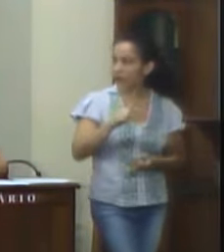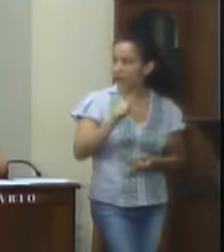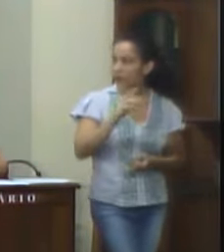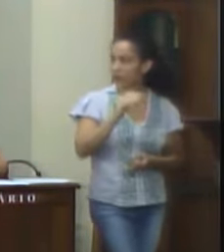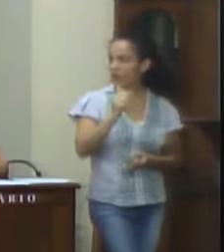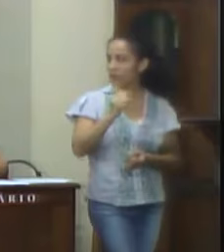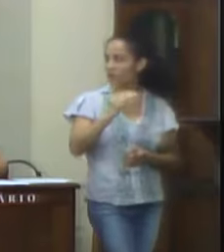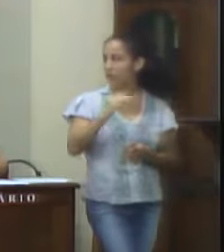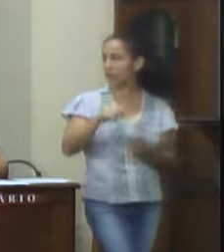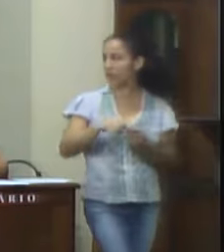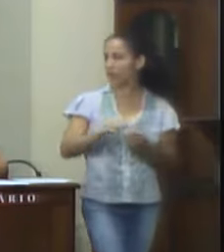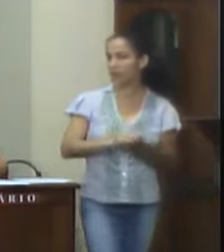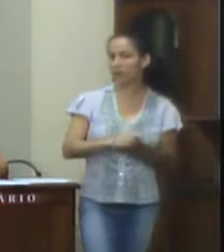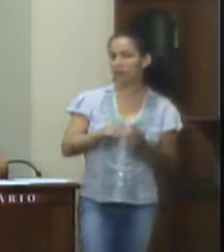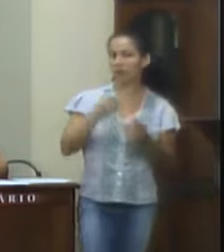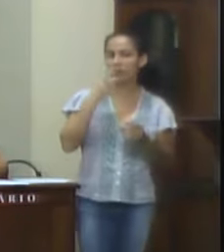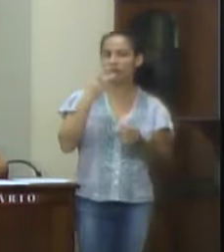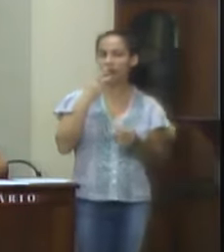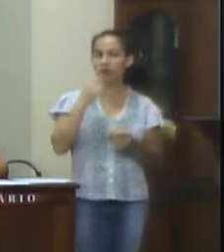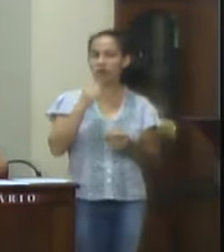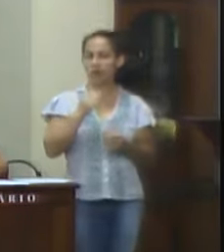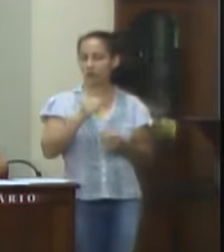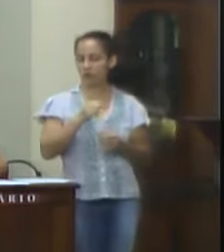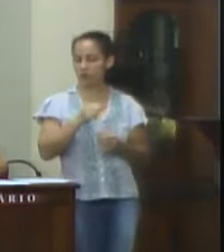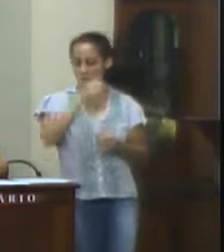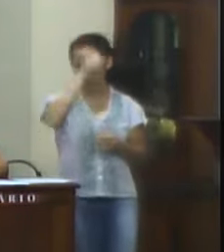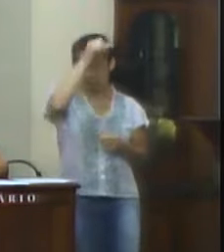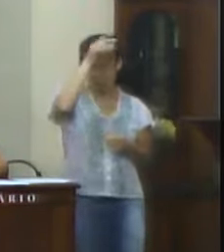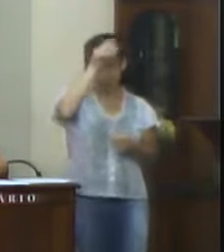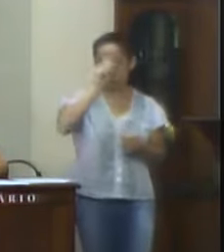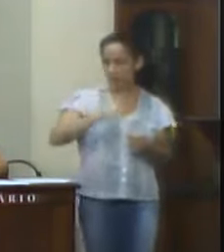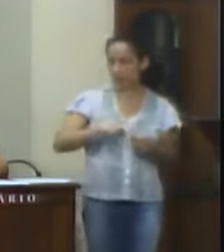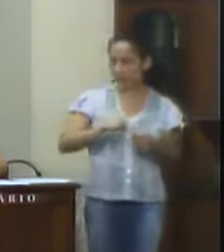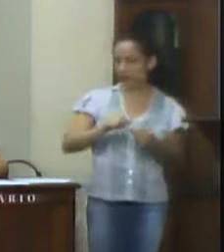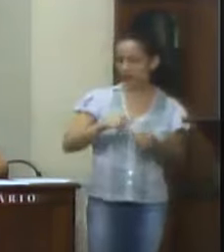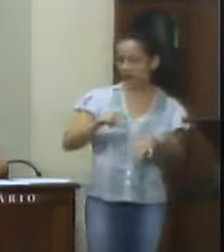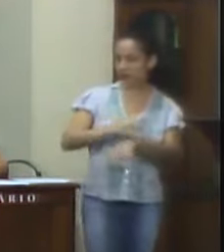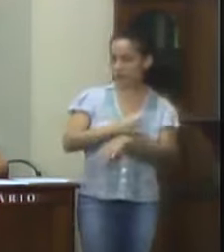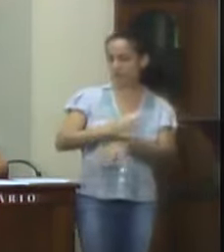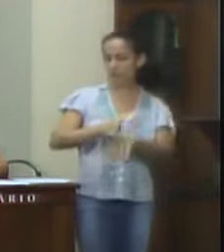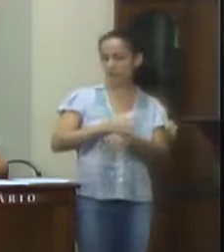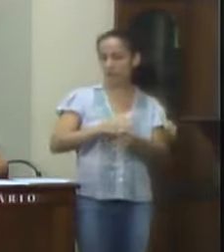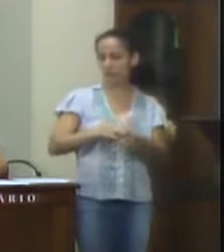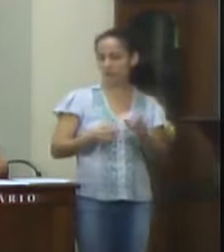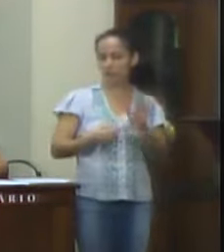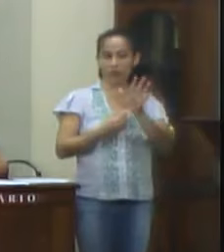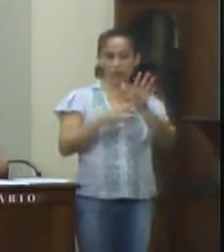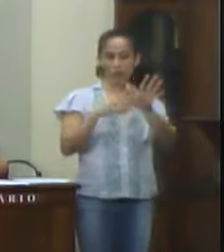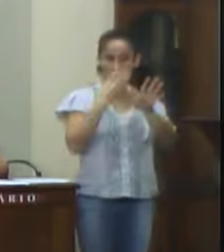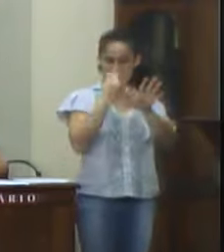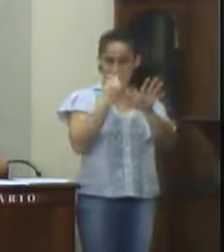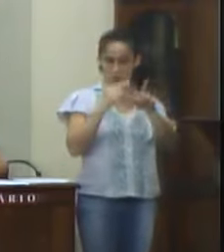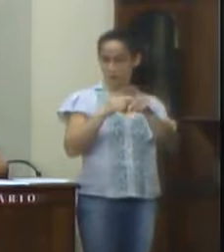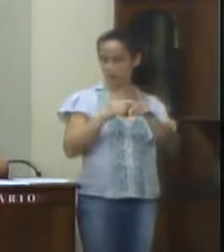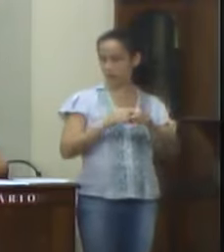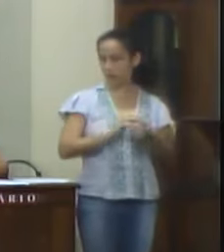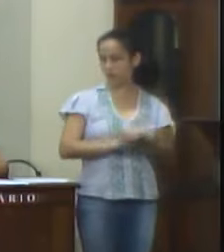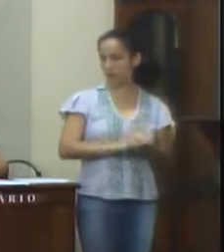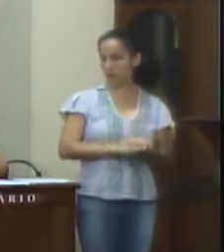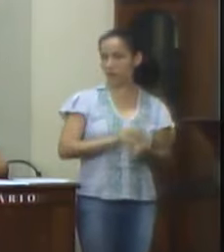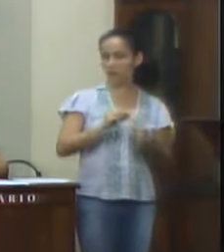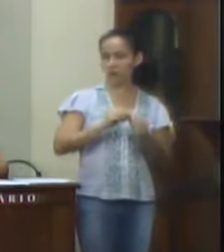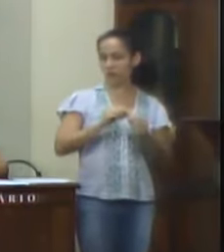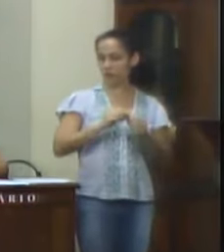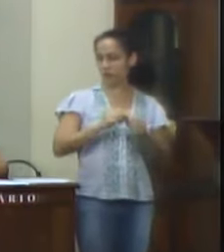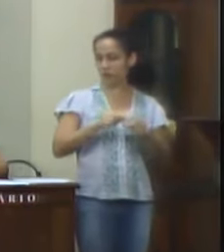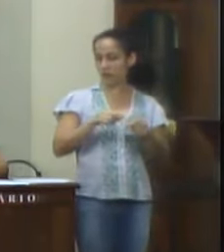que o Poder Executivo viabilize, através do departamento competente, com as formas adequadas, a construção